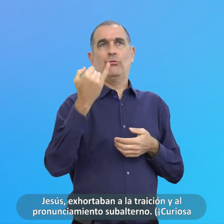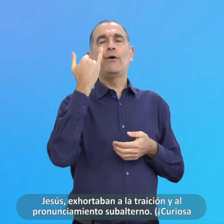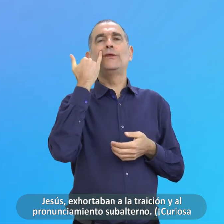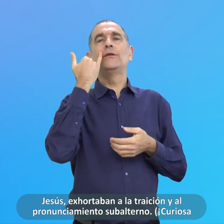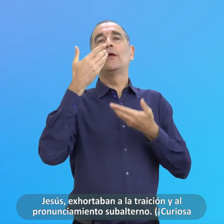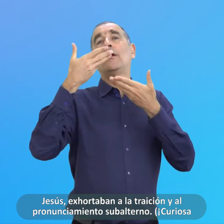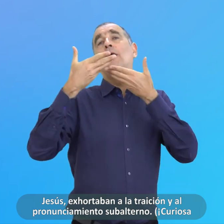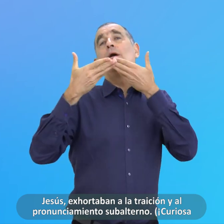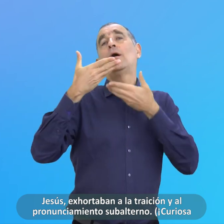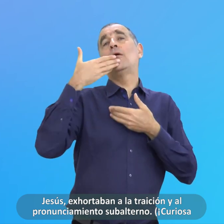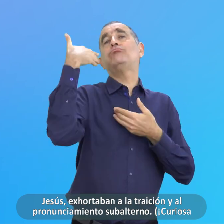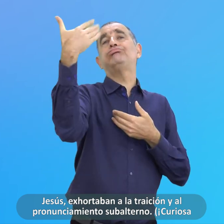Subalterno